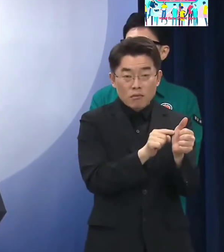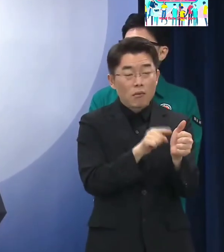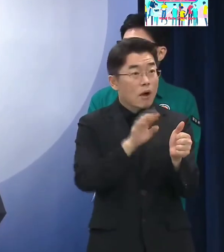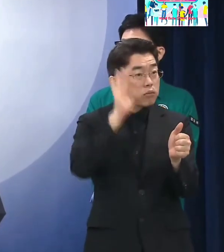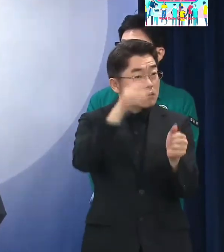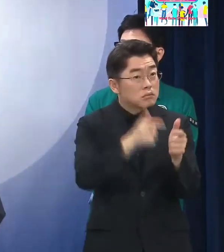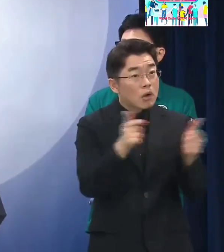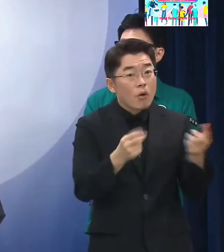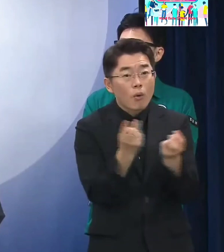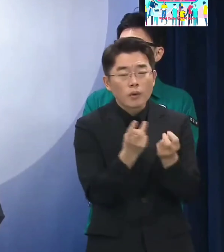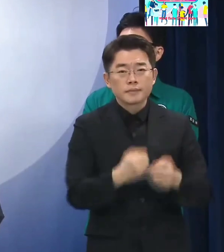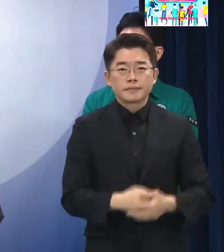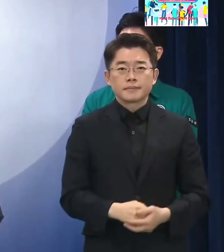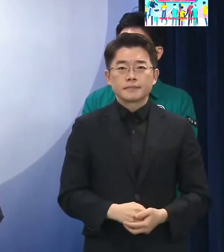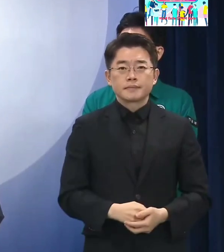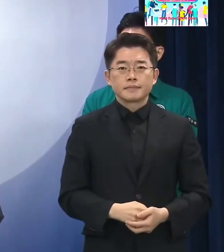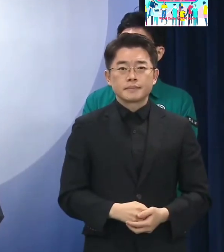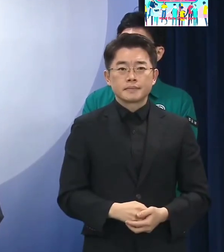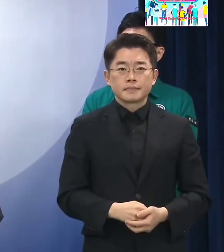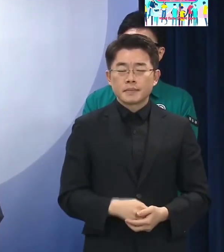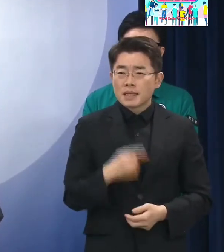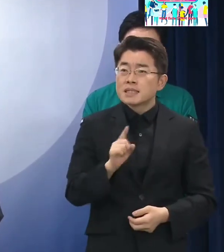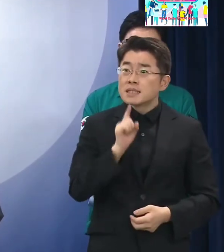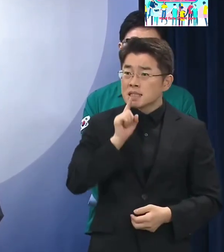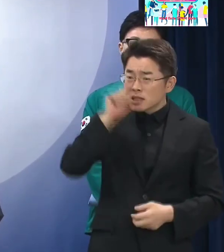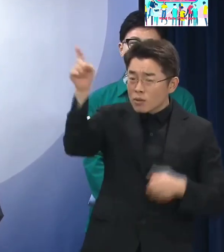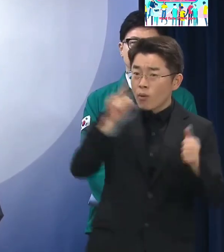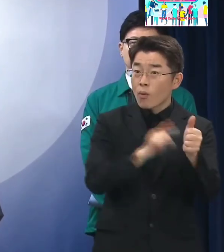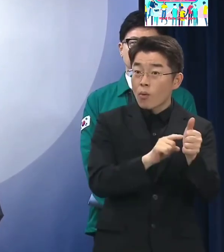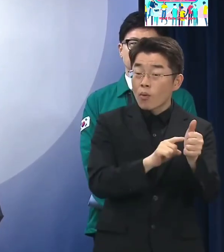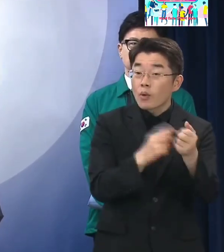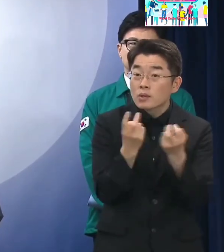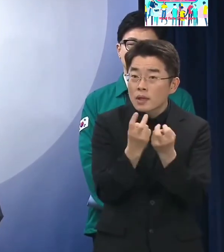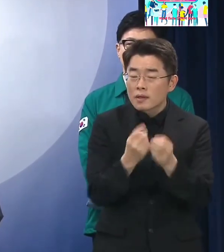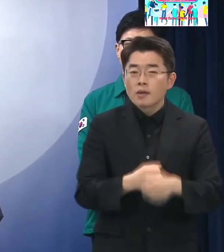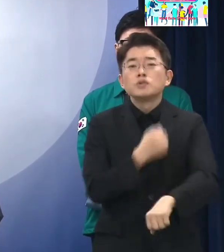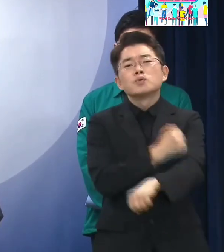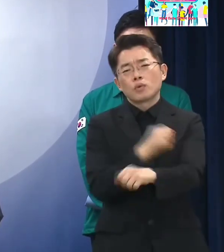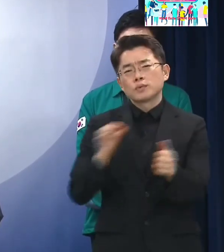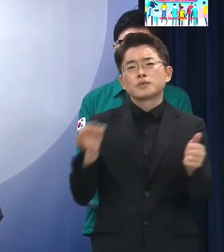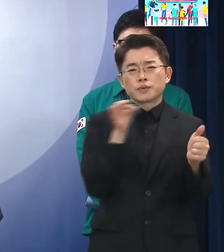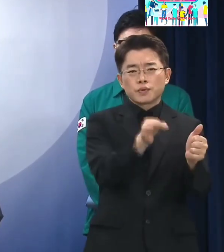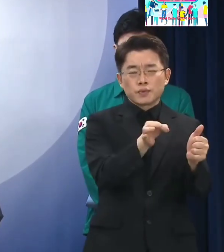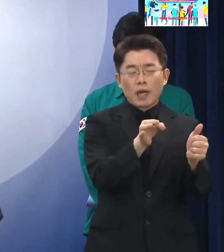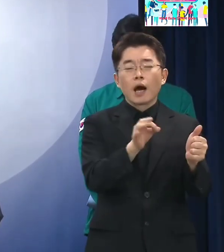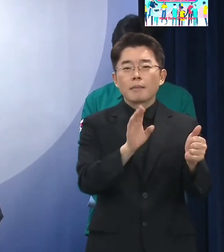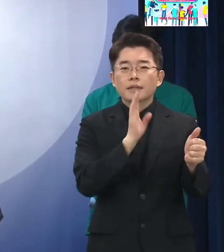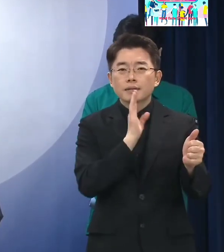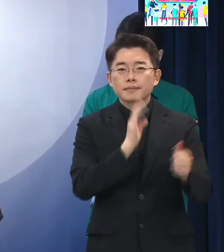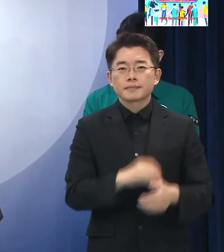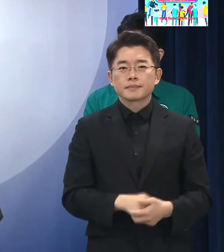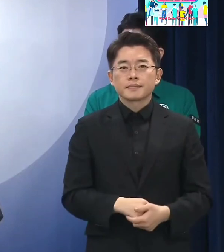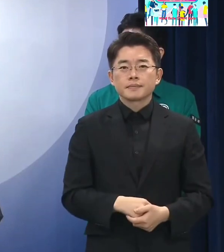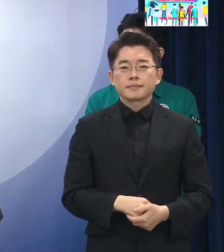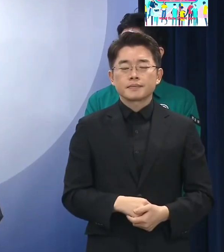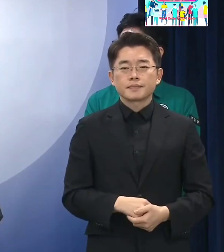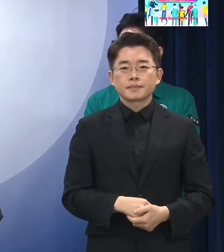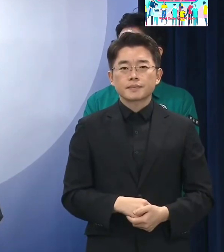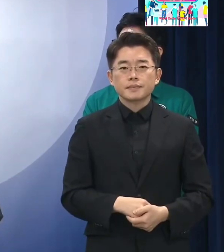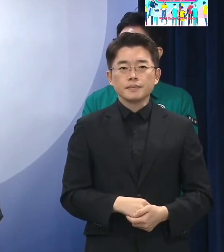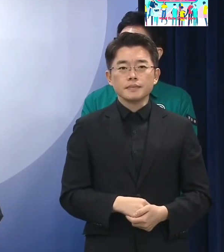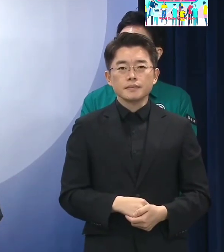일반 시민들의 범죄 신고는 지금도 범죄 신고 포상금이라는 제도가 있긴 합니다 그러나